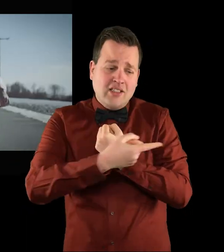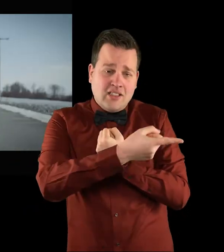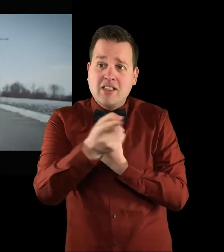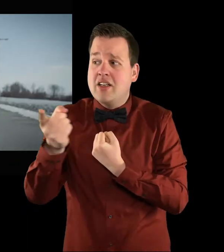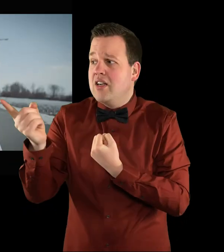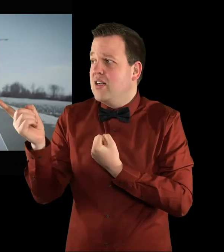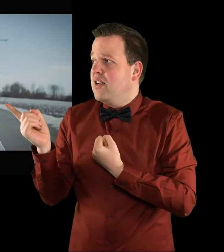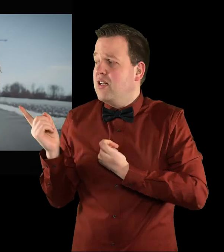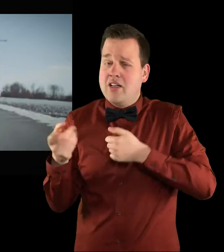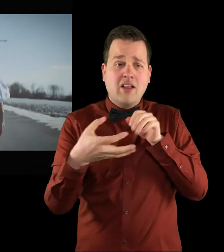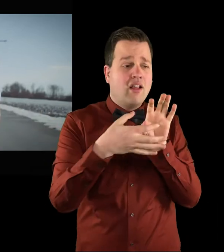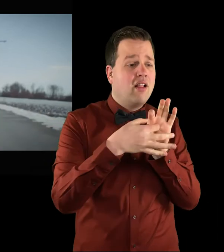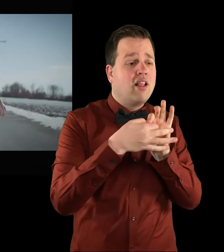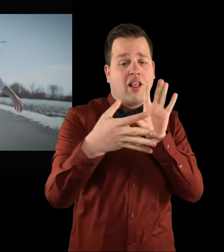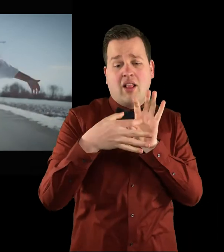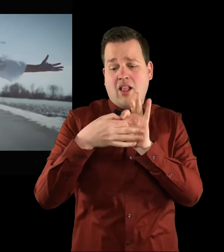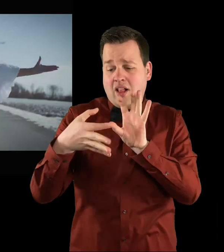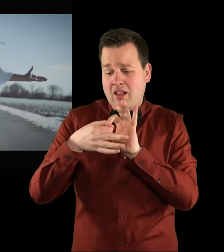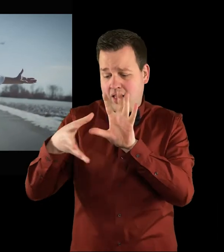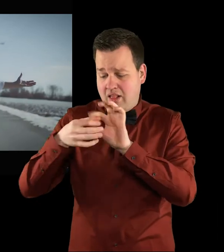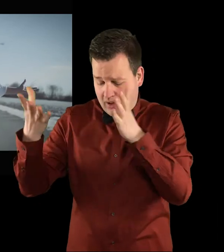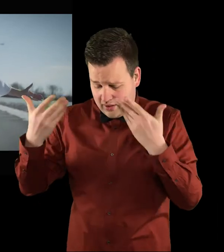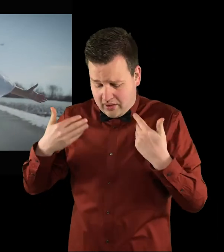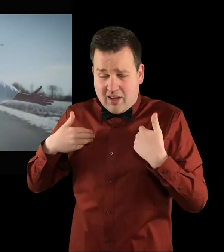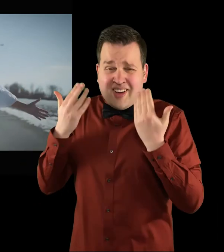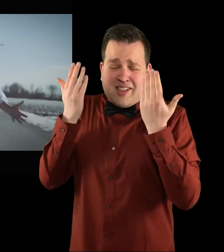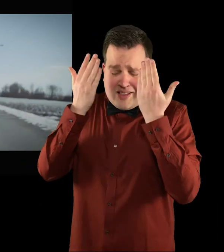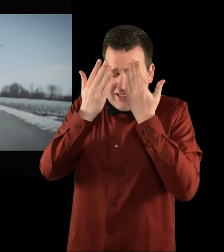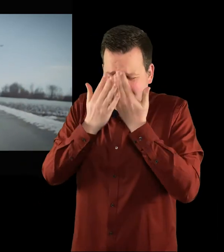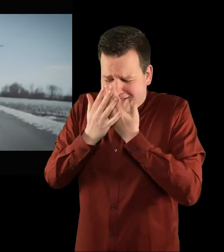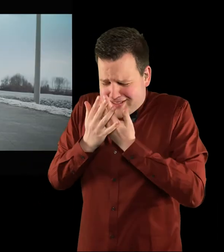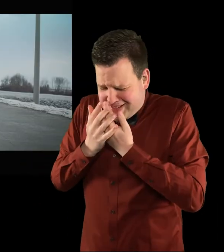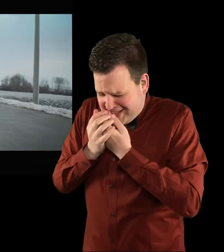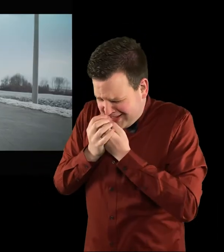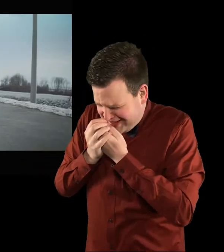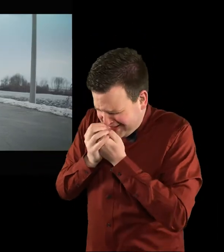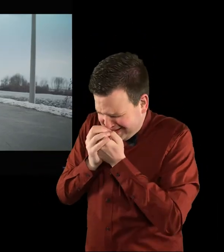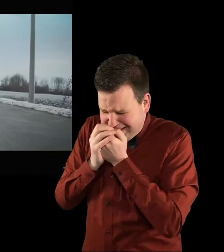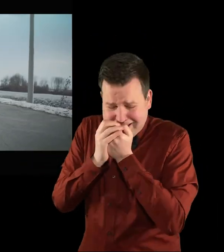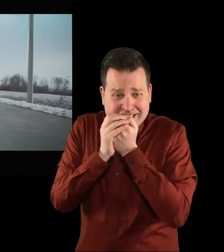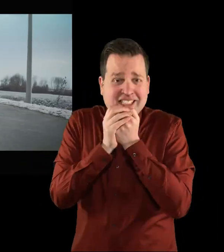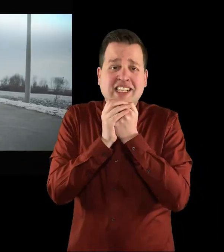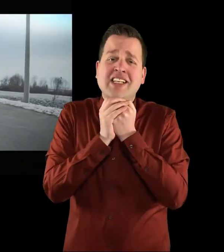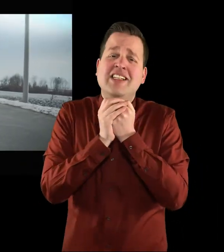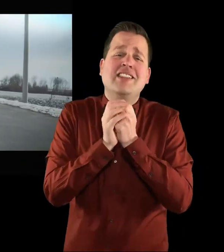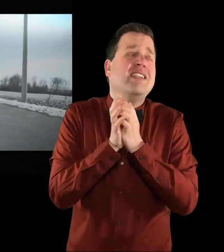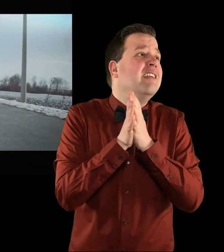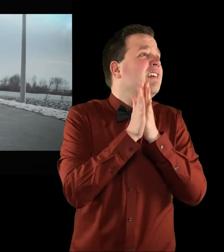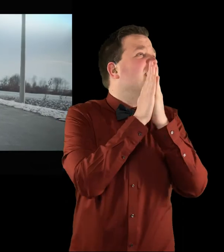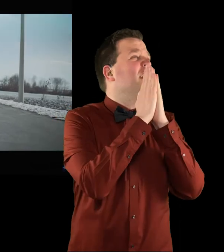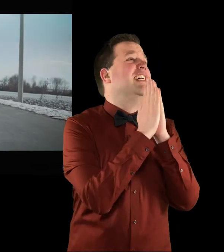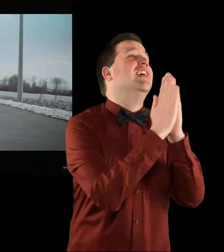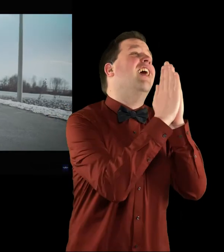Më ike ti, më ike miqë Shtas dritë nuk ka Zotë i nuk ma